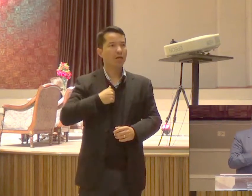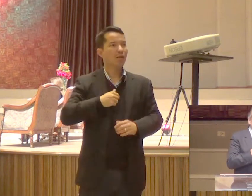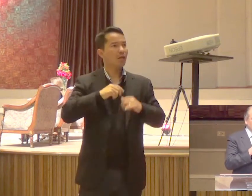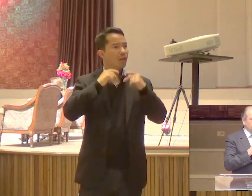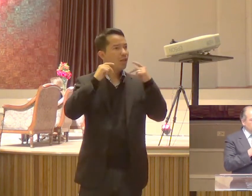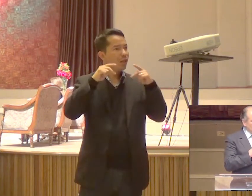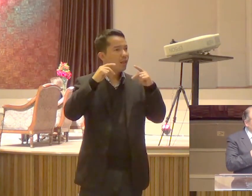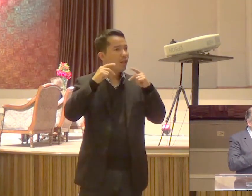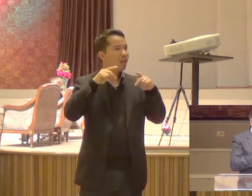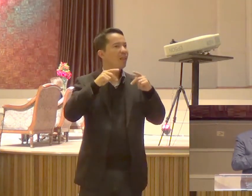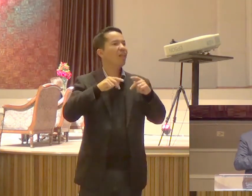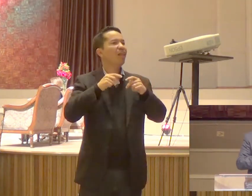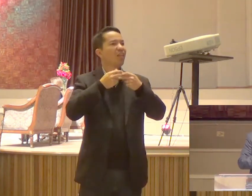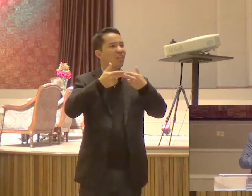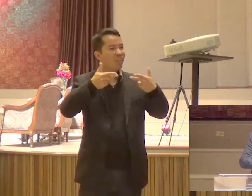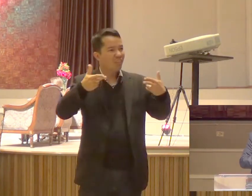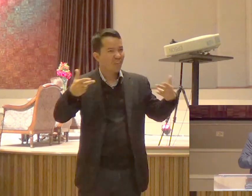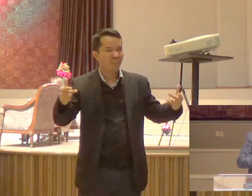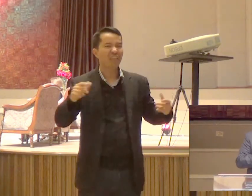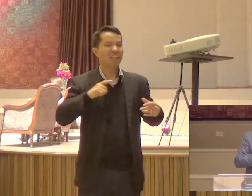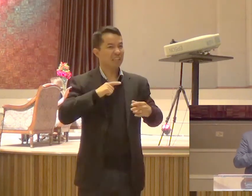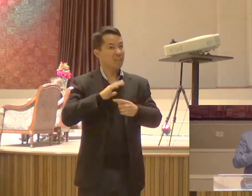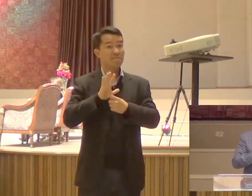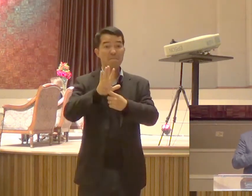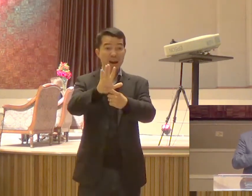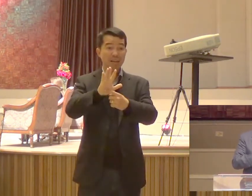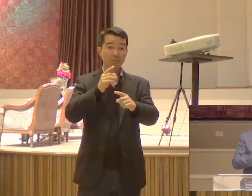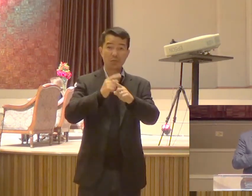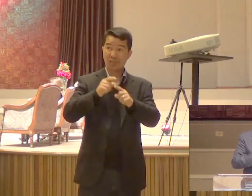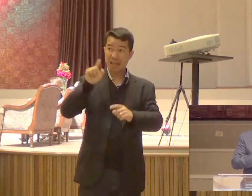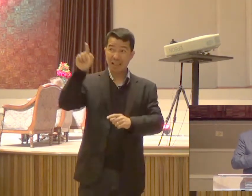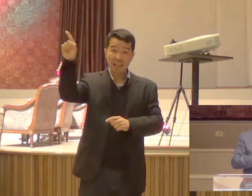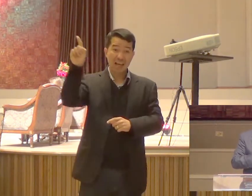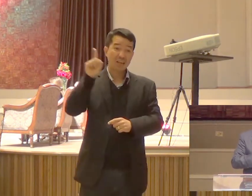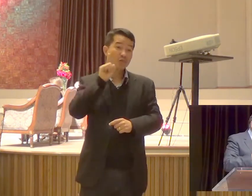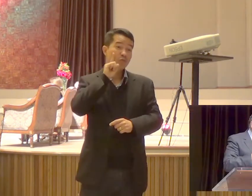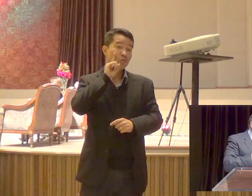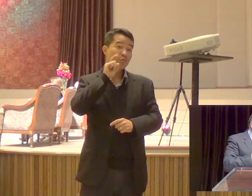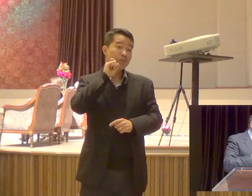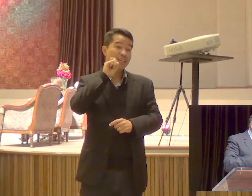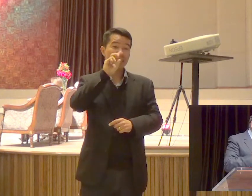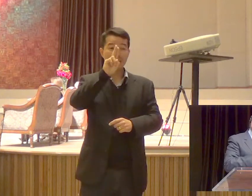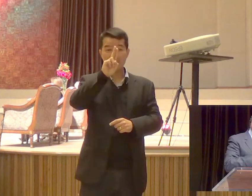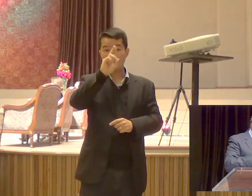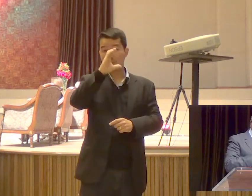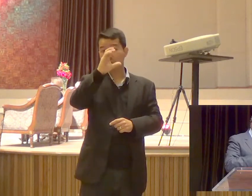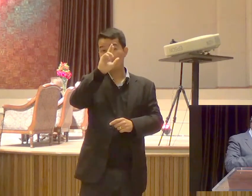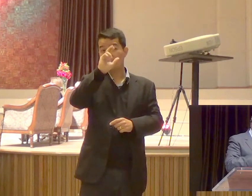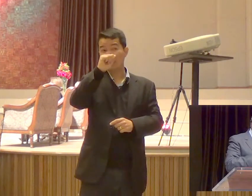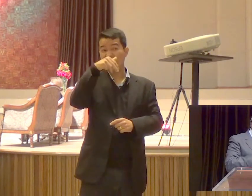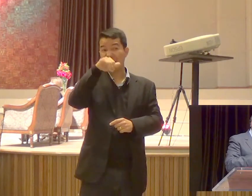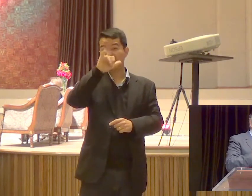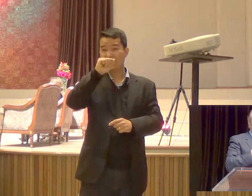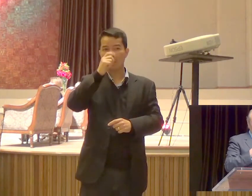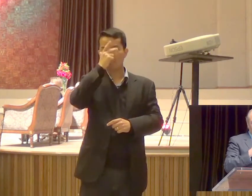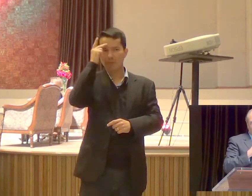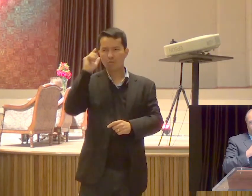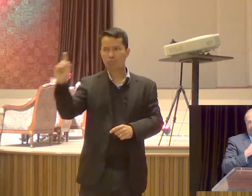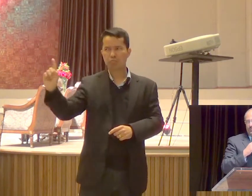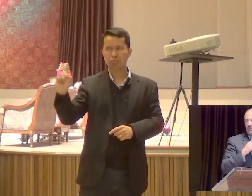etc E uma pessoa chegou perto de mim e disse assim Em russo Obviamente eu não entendi nada Eu não preciso dizer para você que eu precisei de tradução, óbvio